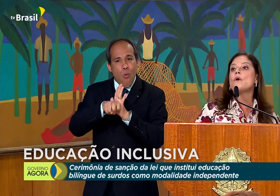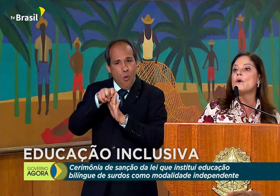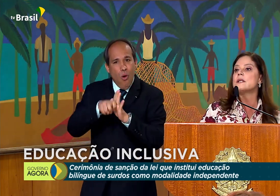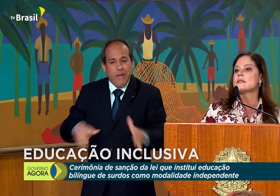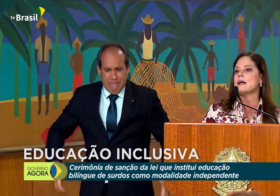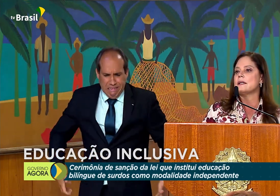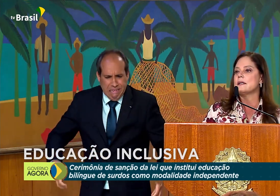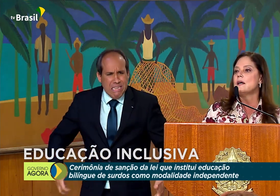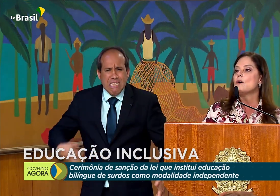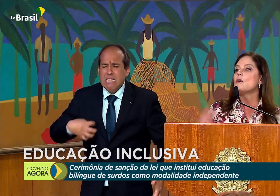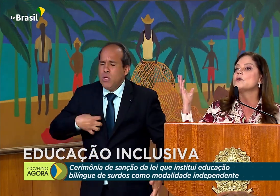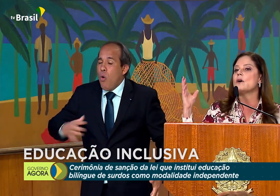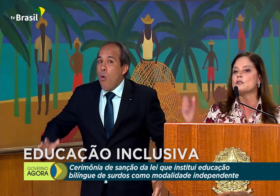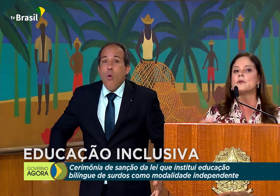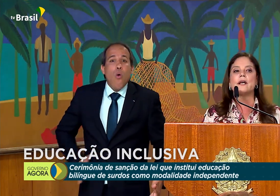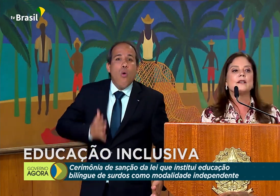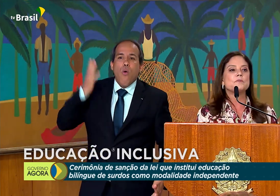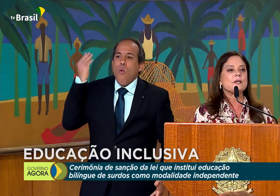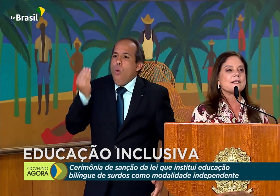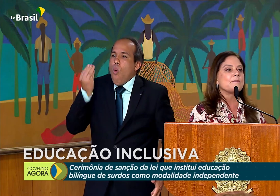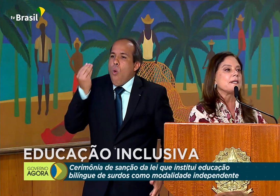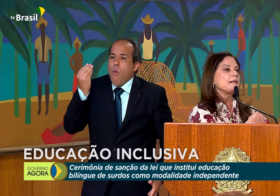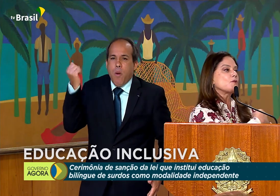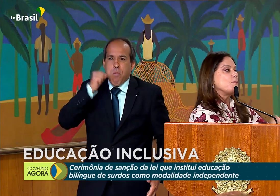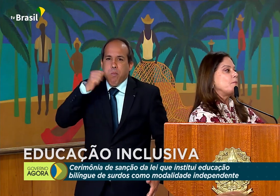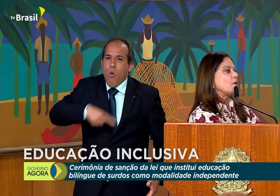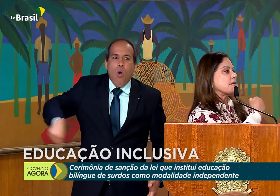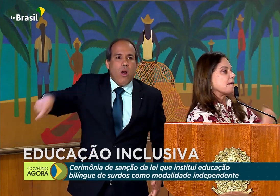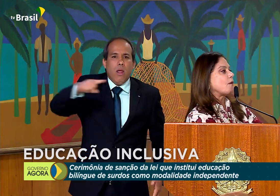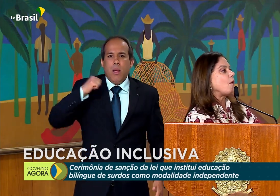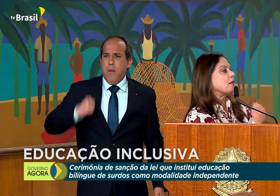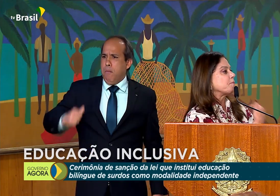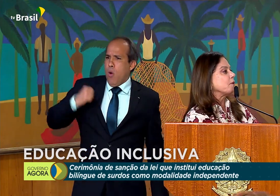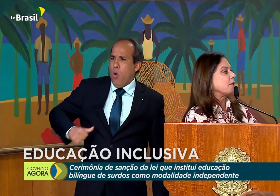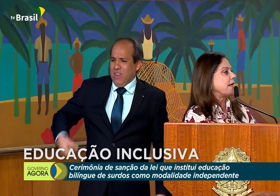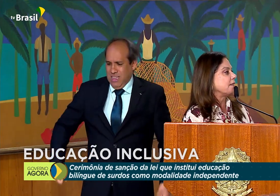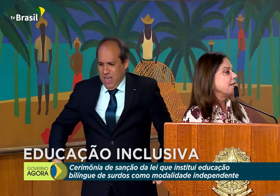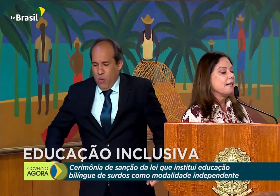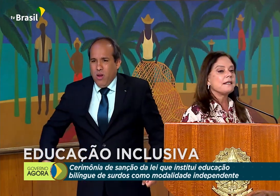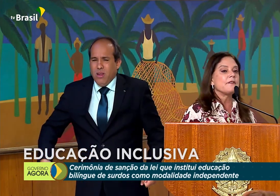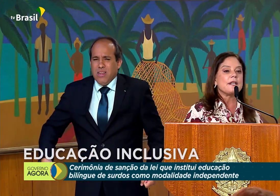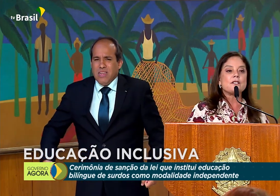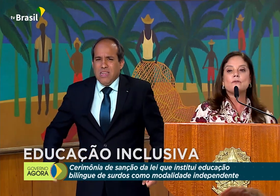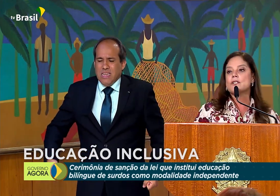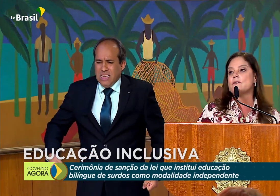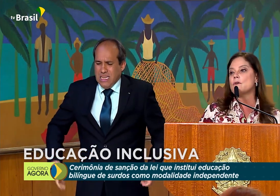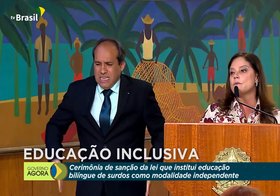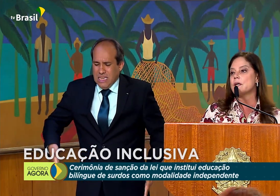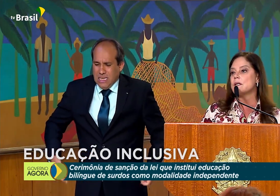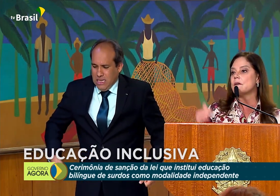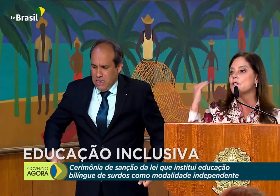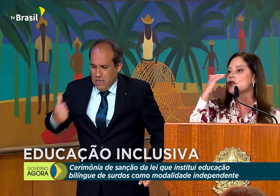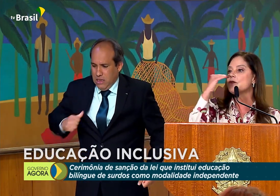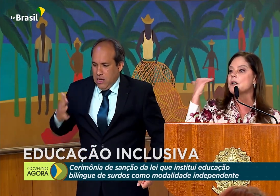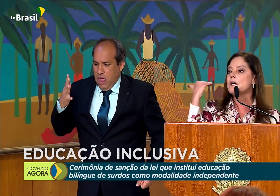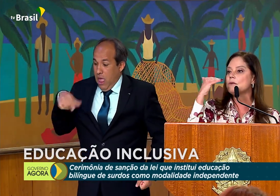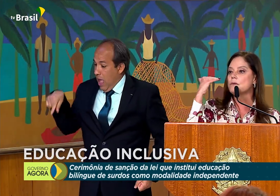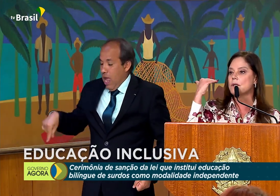horrorizada. Como nós, mulheres, por exemplo, andamos com bolsa, sacolas penduradas. Na verdade, ele não estava com medo, ele estava desviando